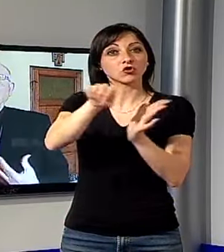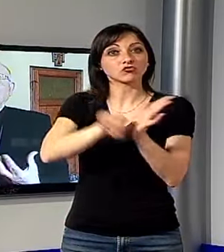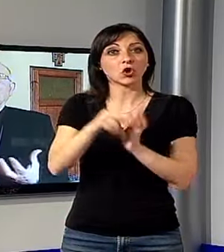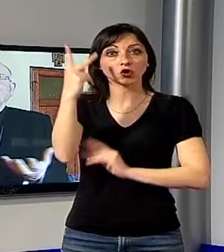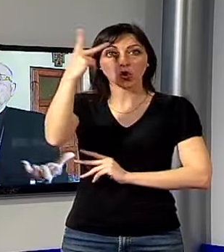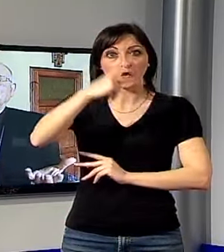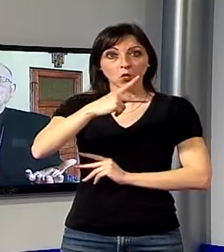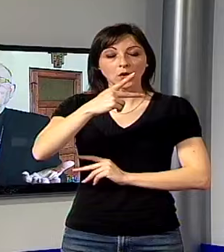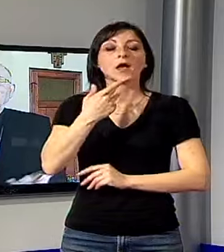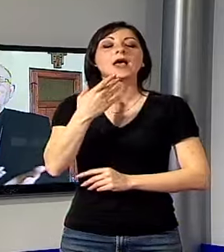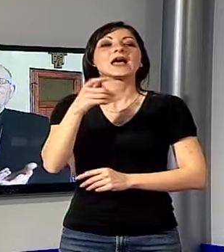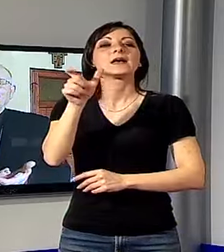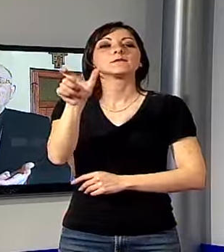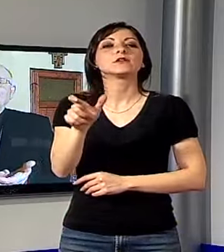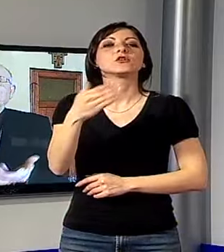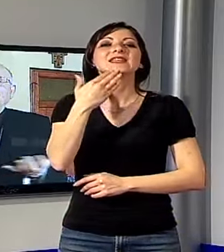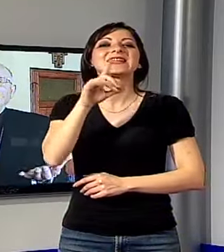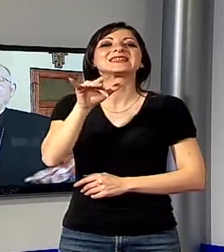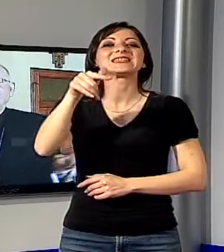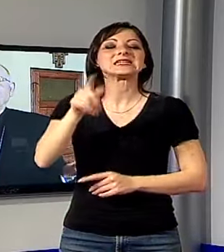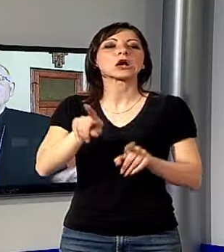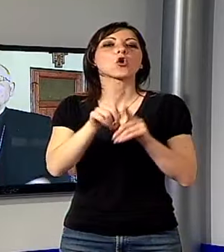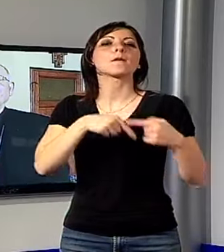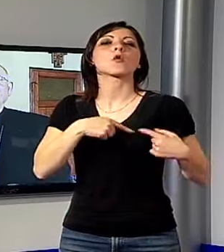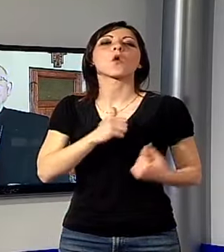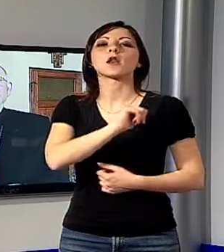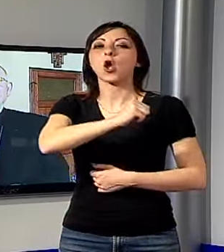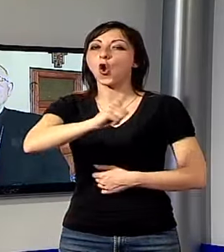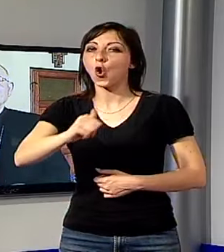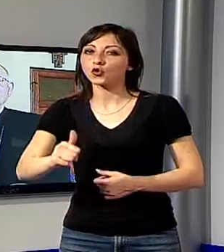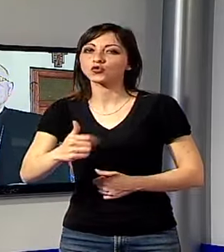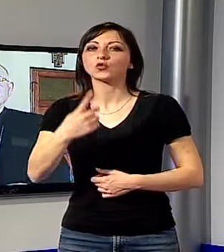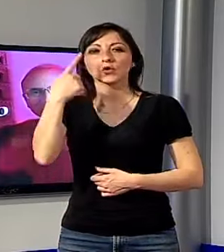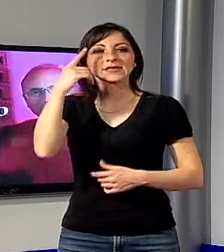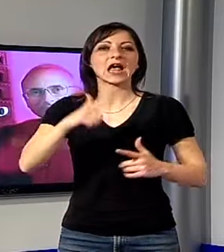il cuore di ciascuno di noi che sa donare come Santa Zita.